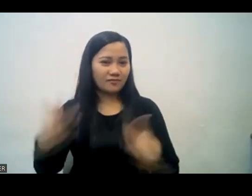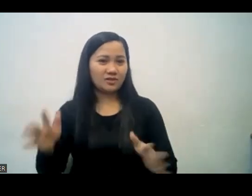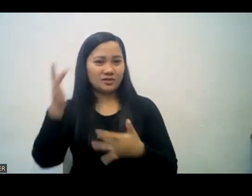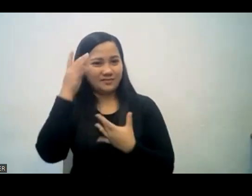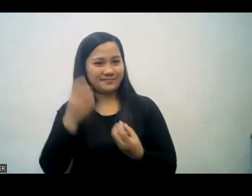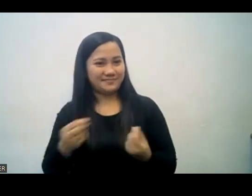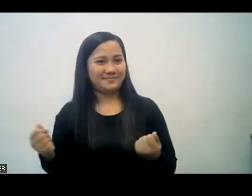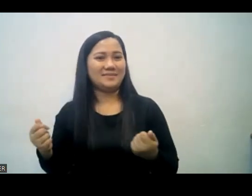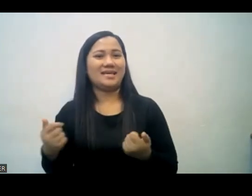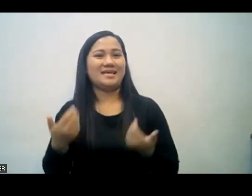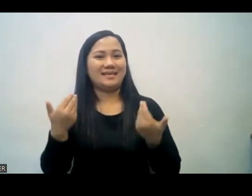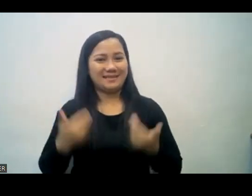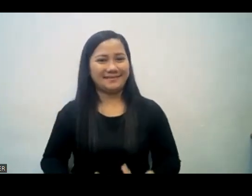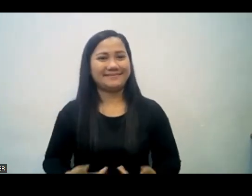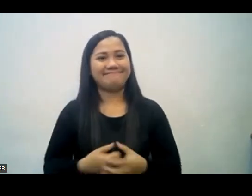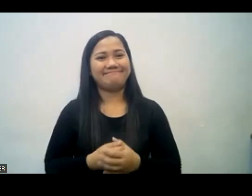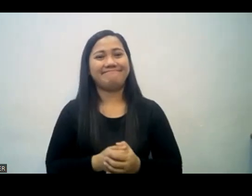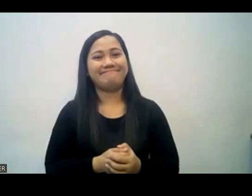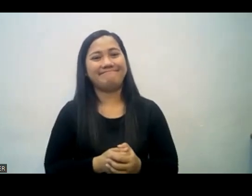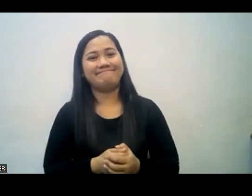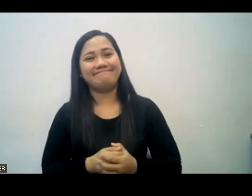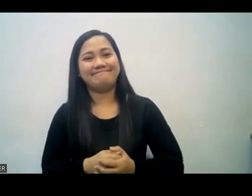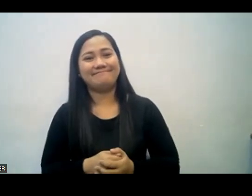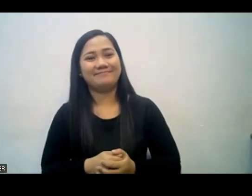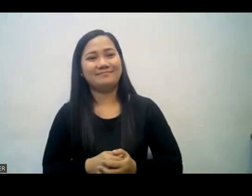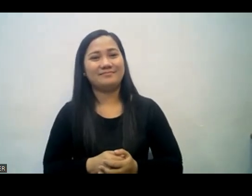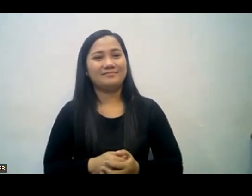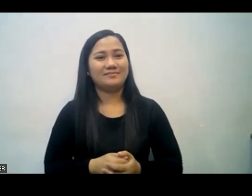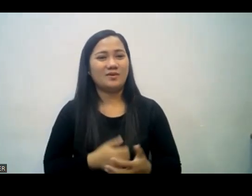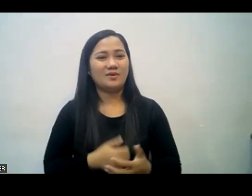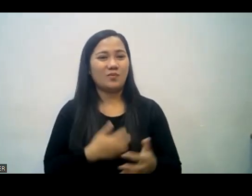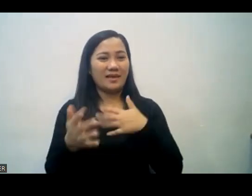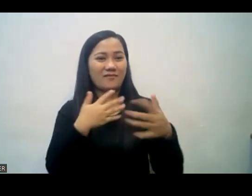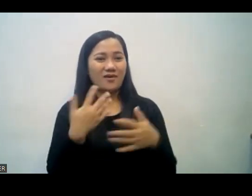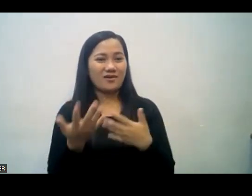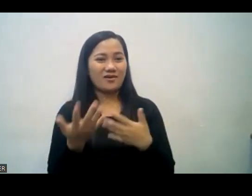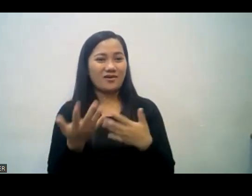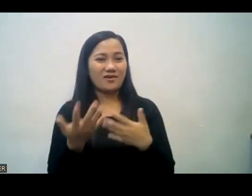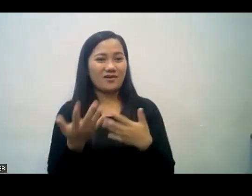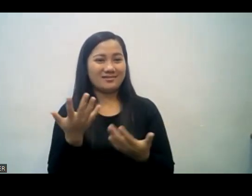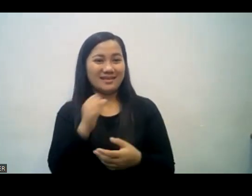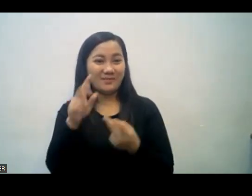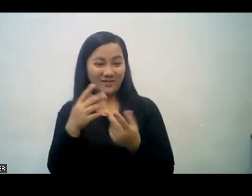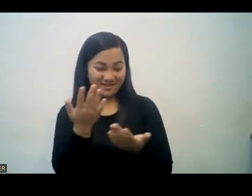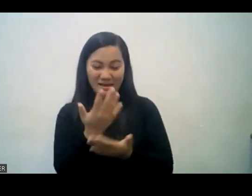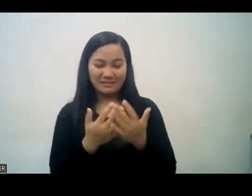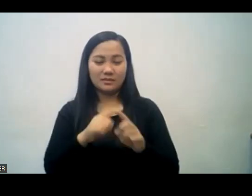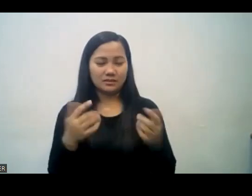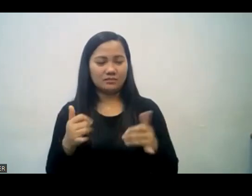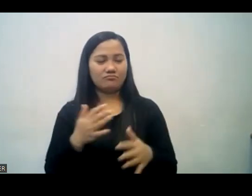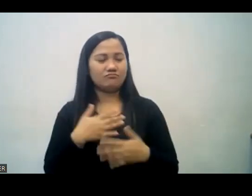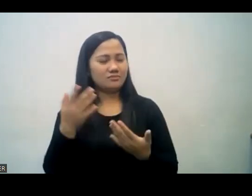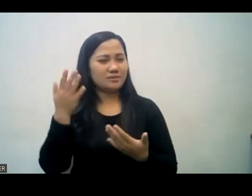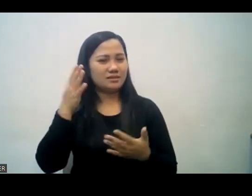inside if i die tonight you can bury this old body in the earth but my soul will go to god's dwelling